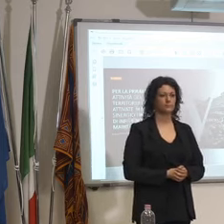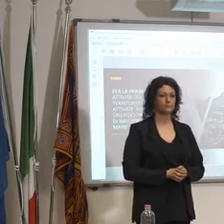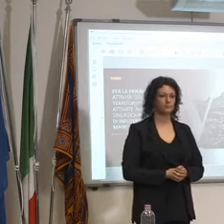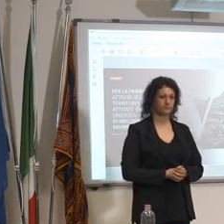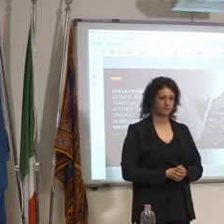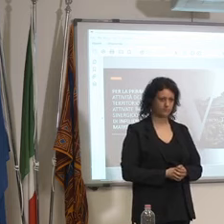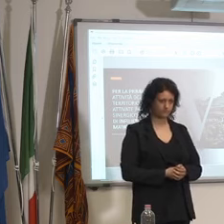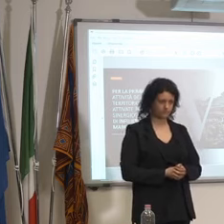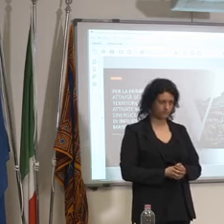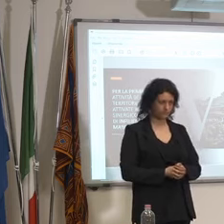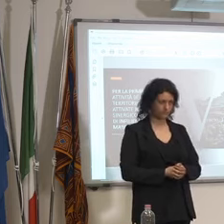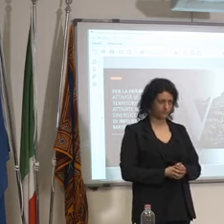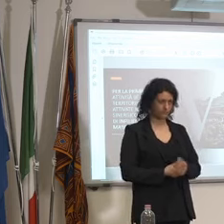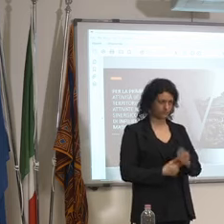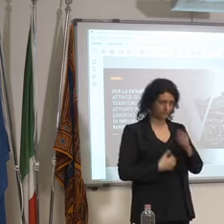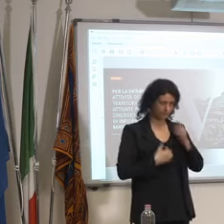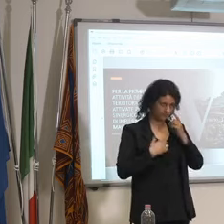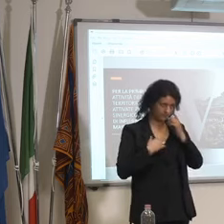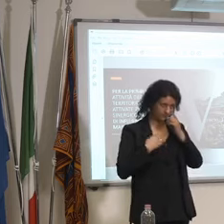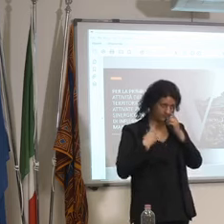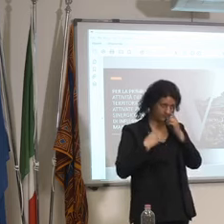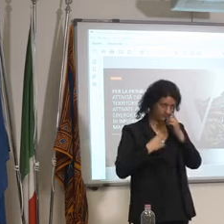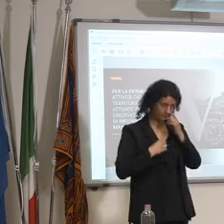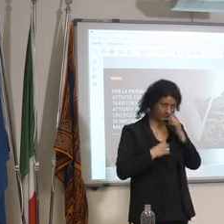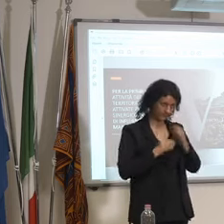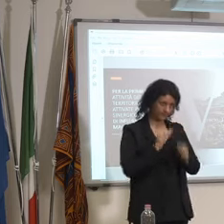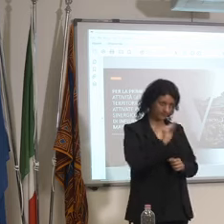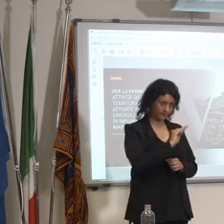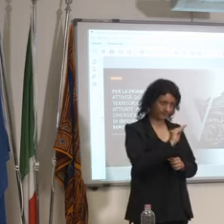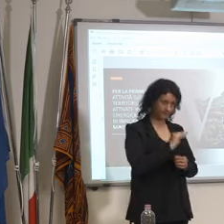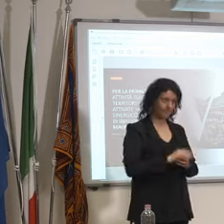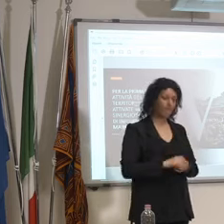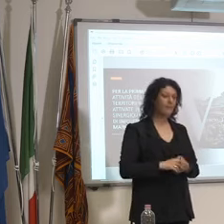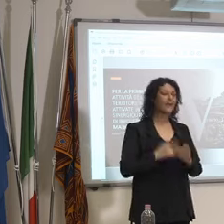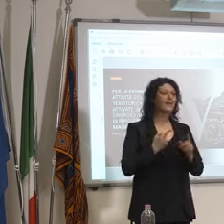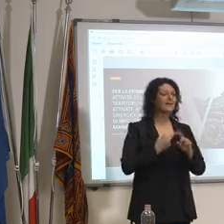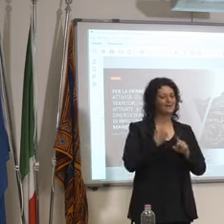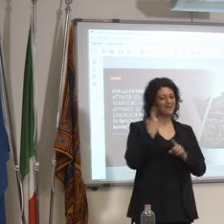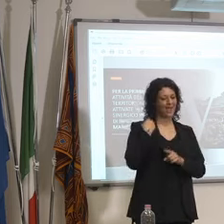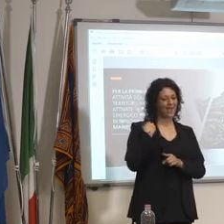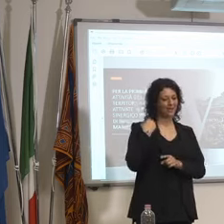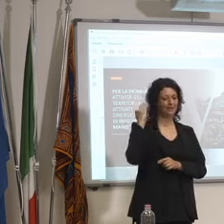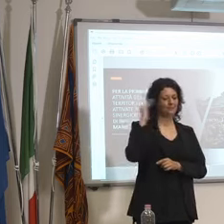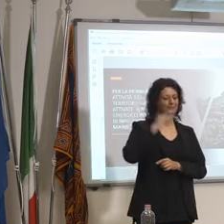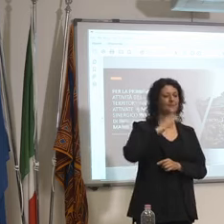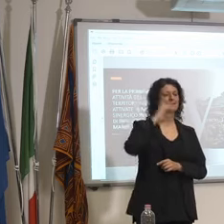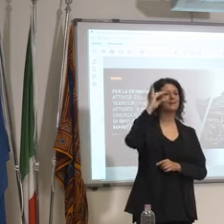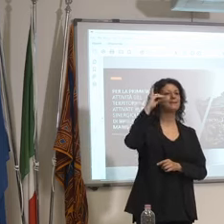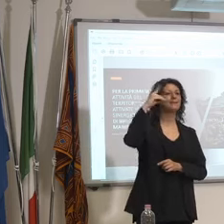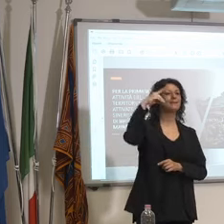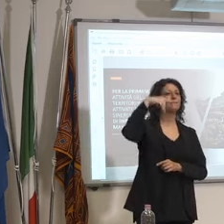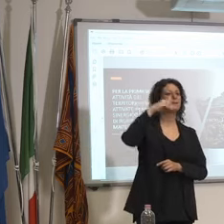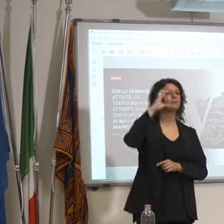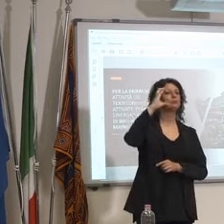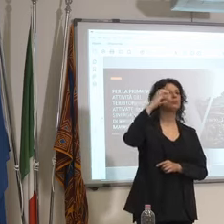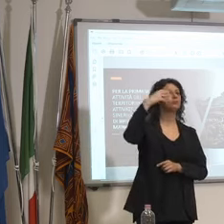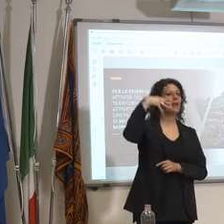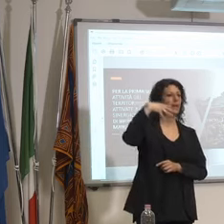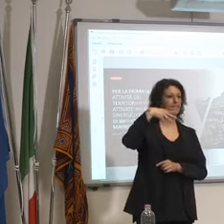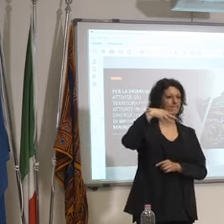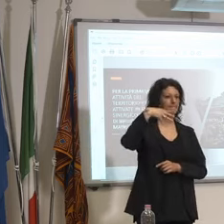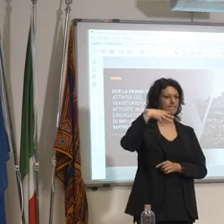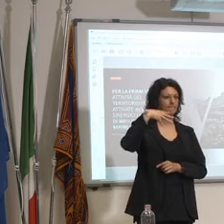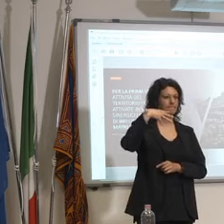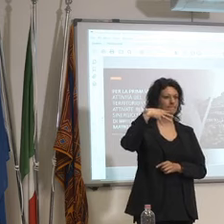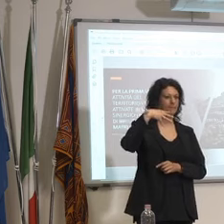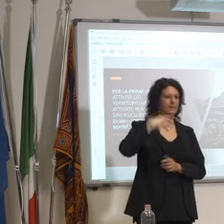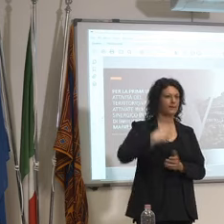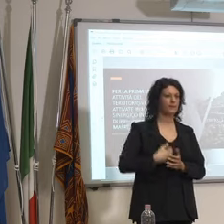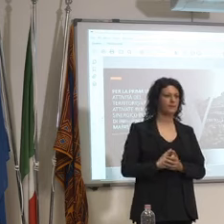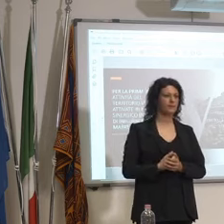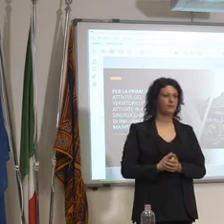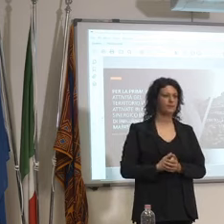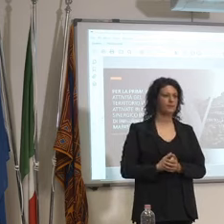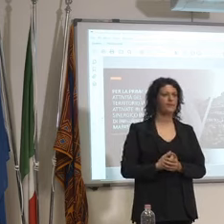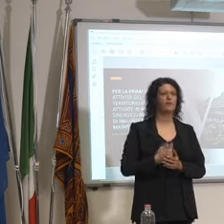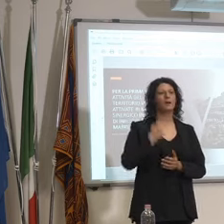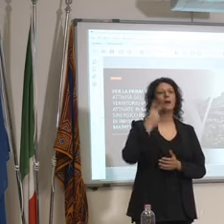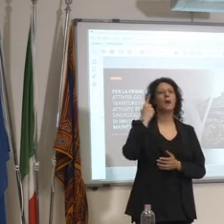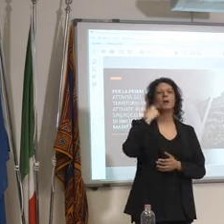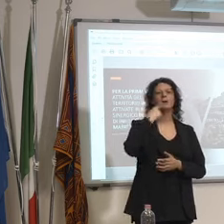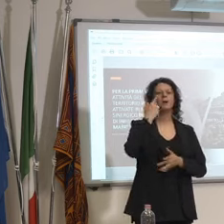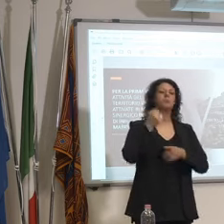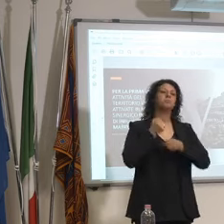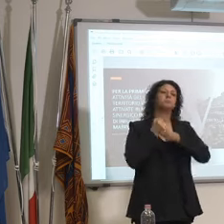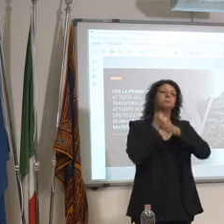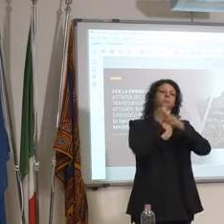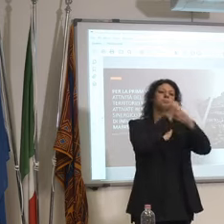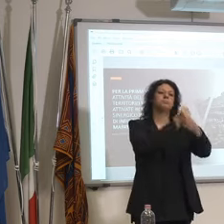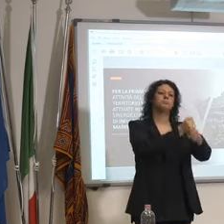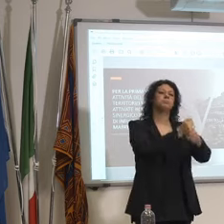Presidente il DPCM di ieri di fatto su tantissime questioni demanda le regioni